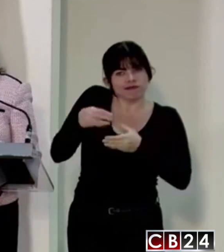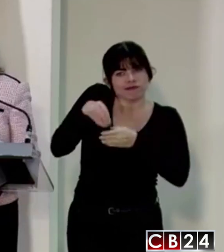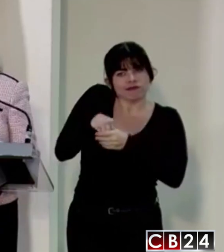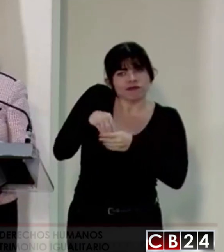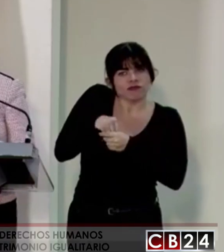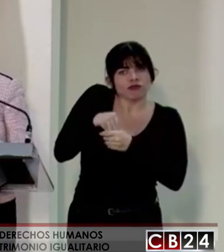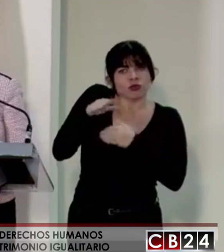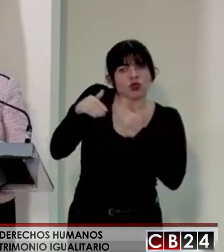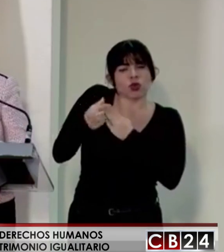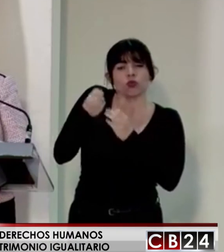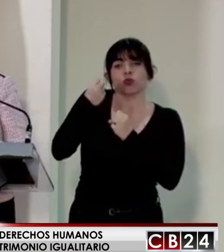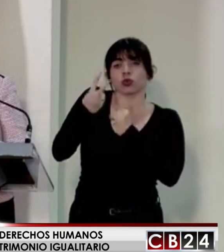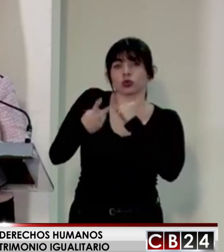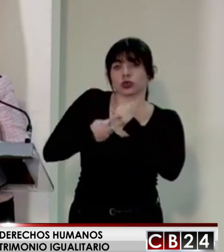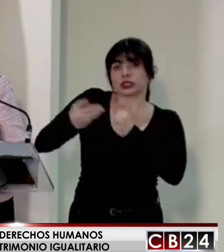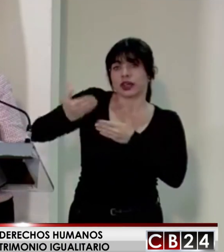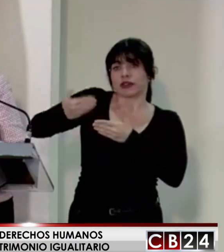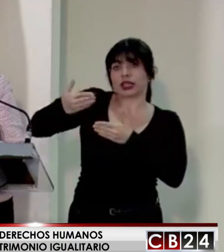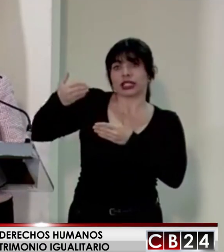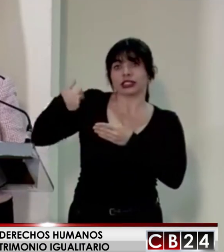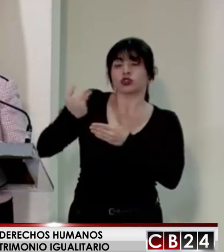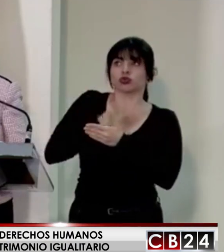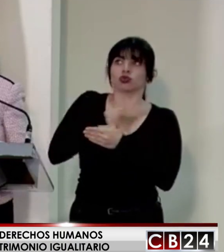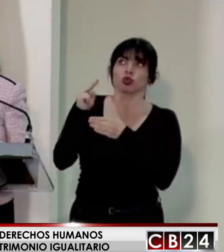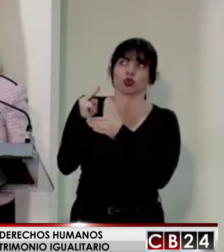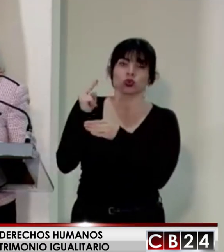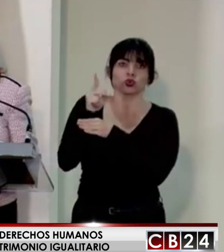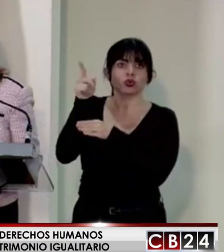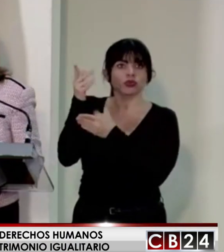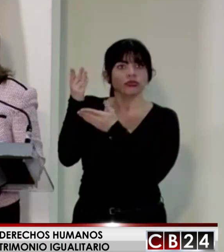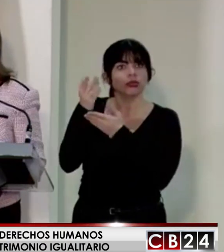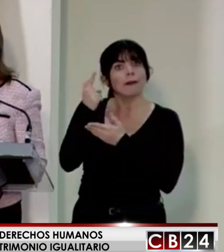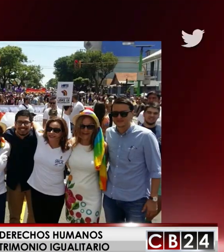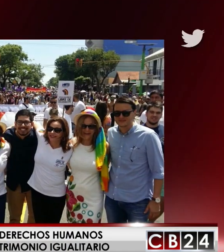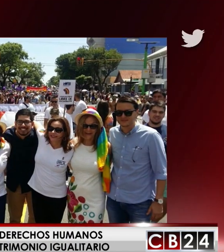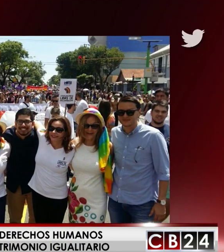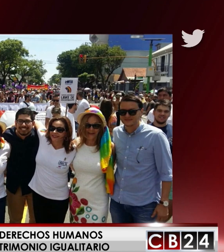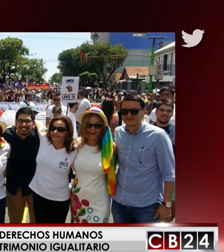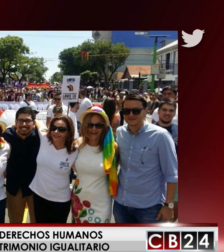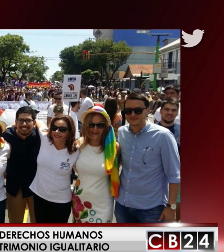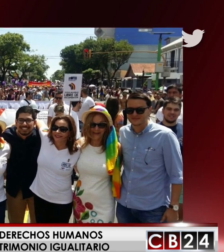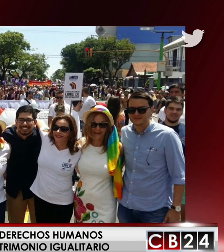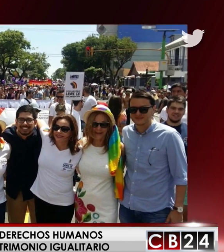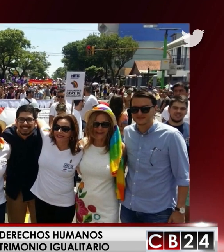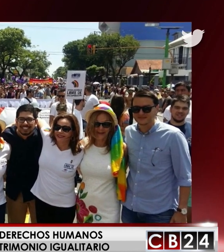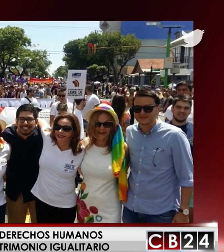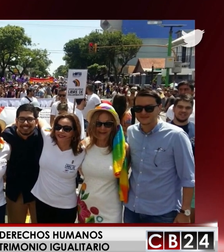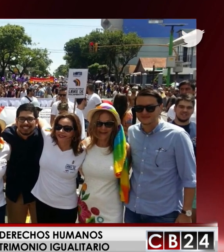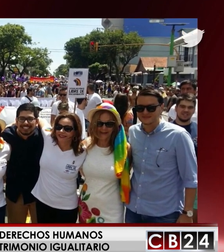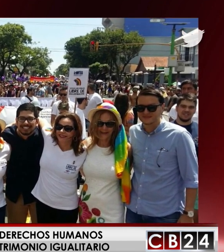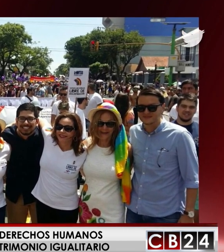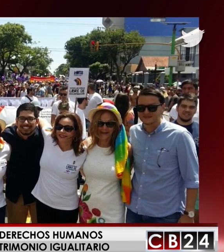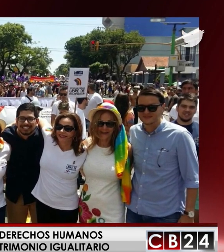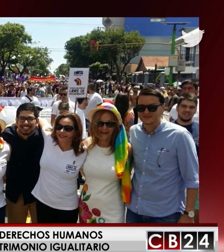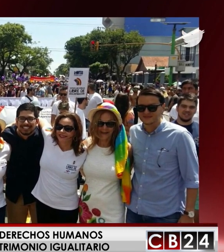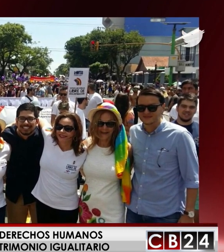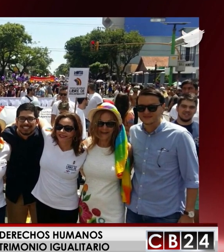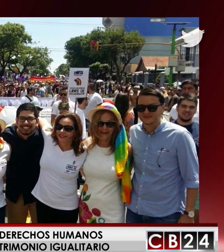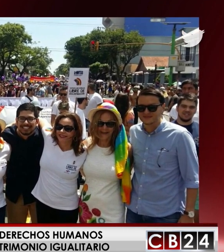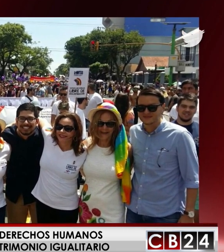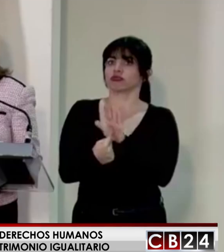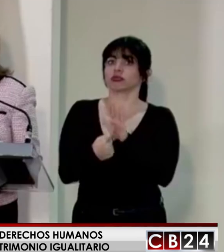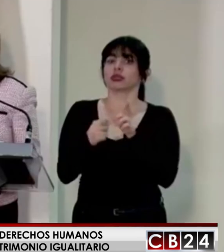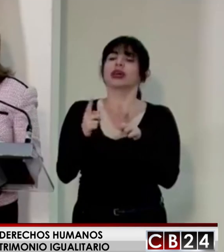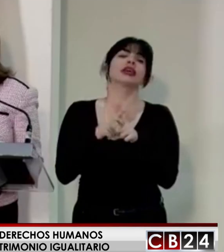El anuncio lo dio la vicepresidenta costarricense Annalena Chacón, quien envió la consulta a la Corte Interamericana sobre el tema desde hace dos